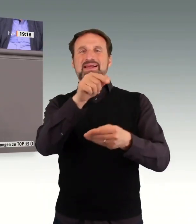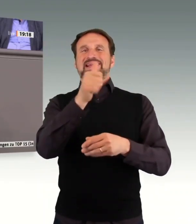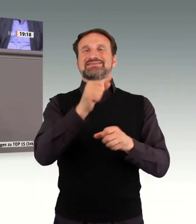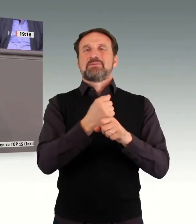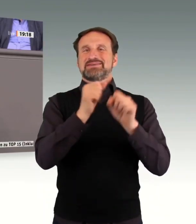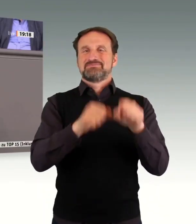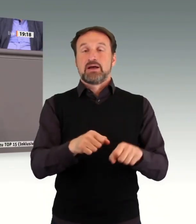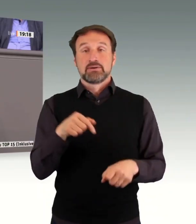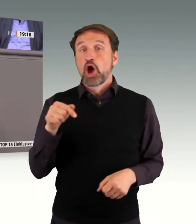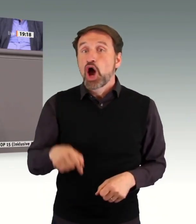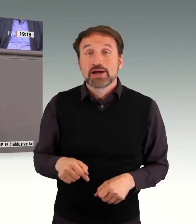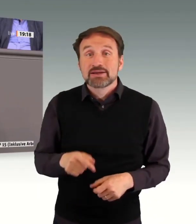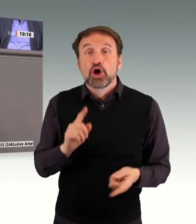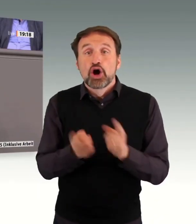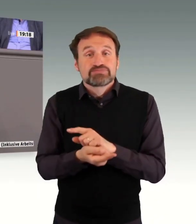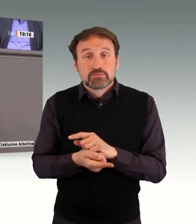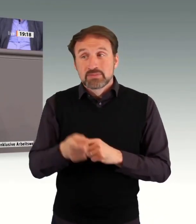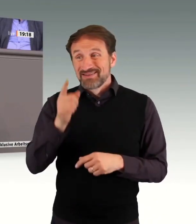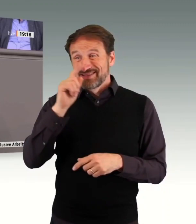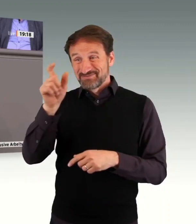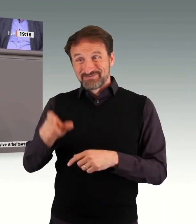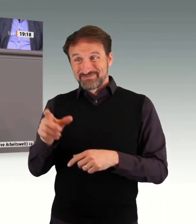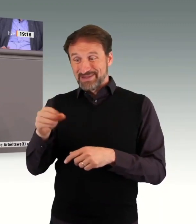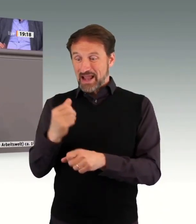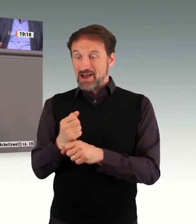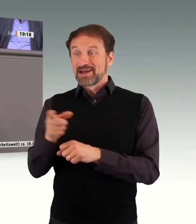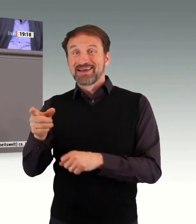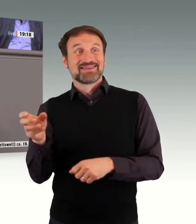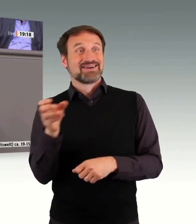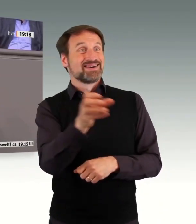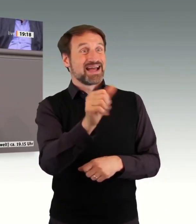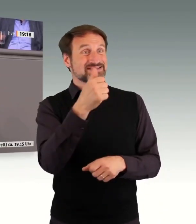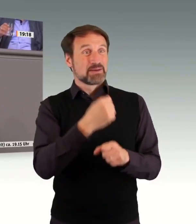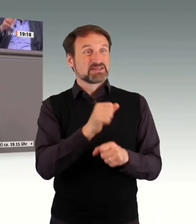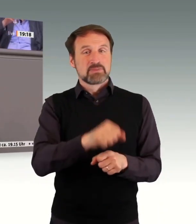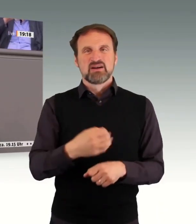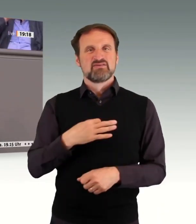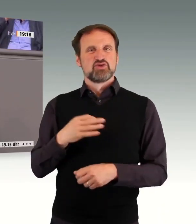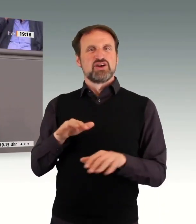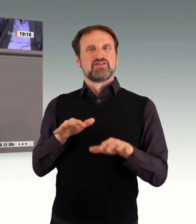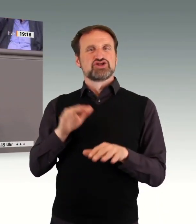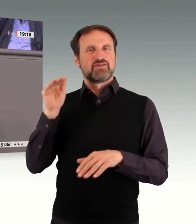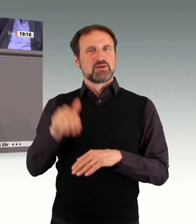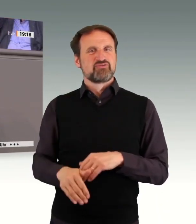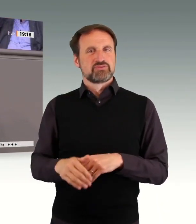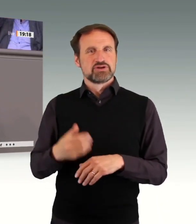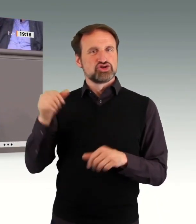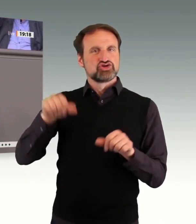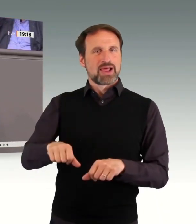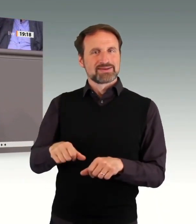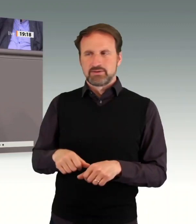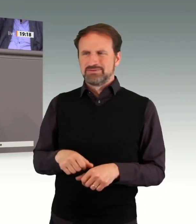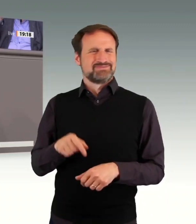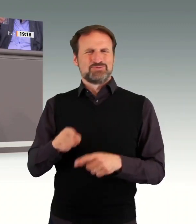die Anreize anders gesetzt werden. Ich möchte übrigens, das macht mir Sorgen, noch eines sagen, die